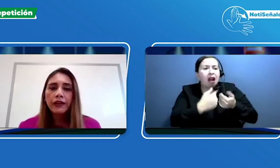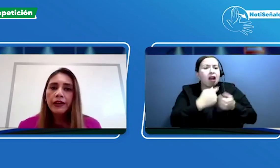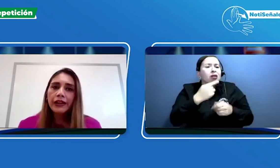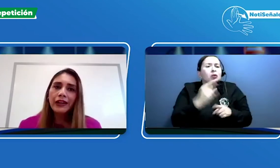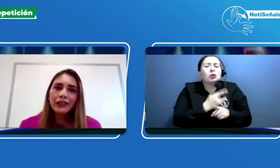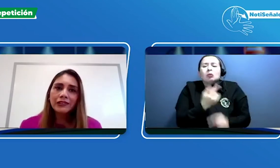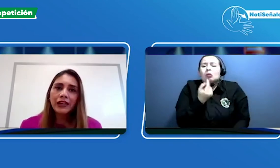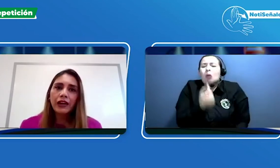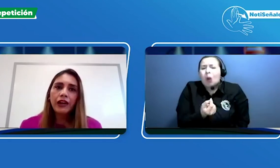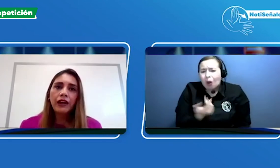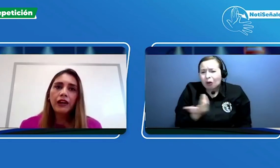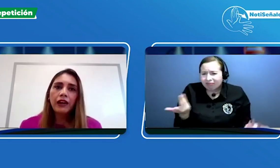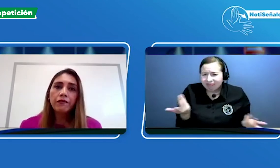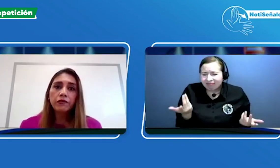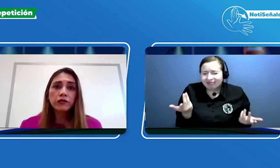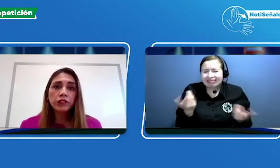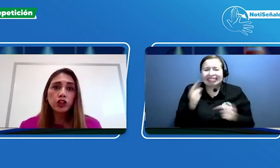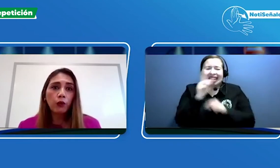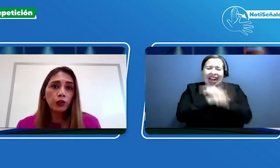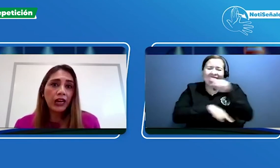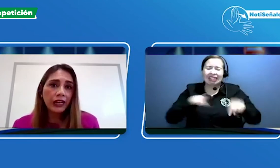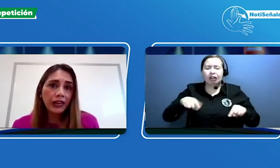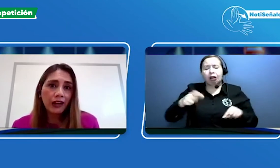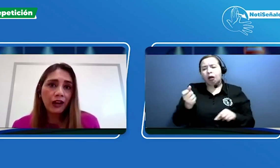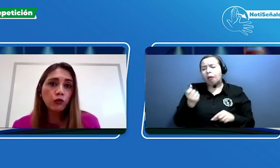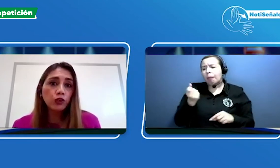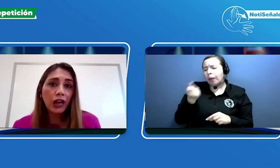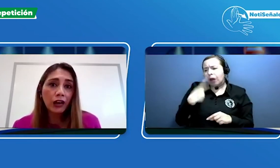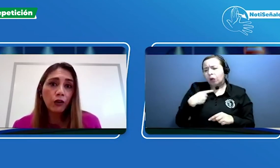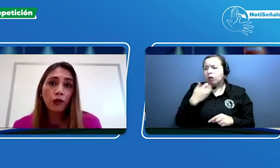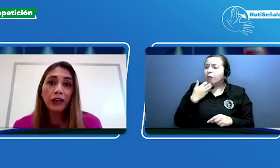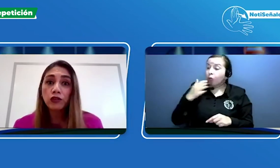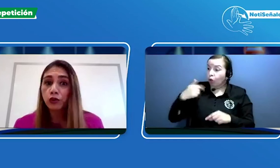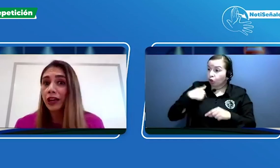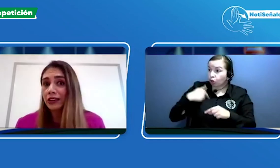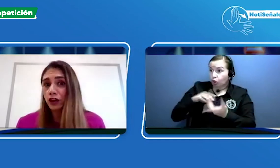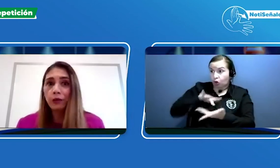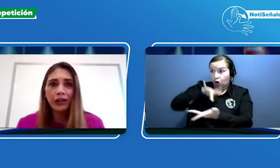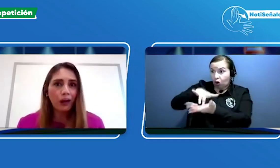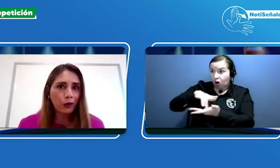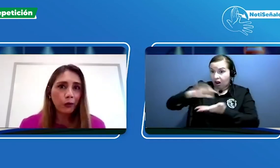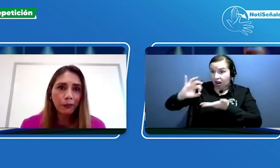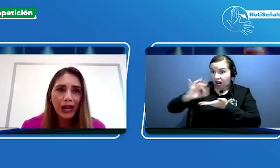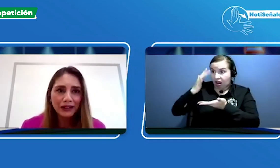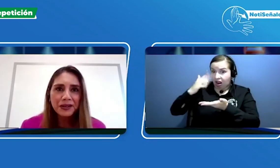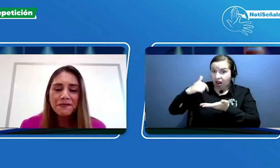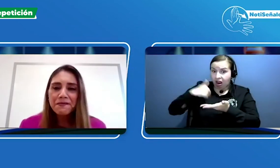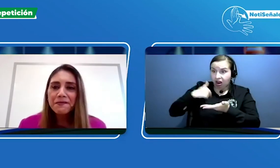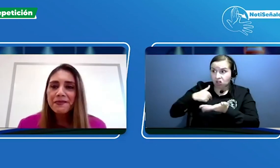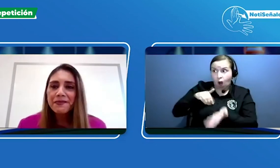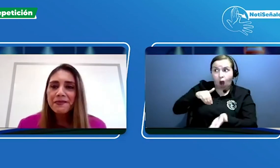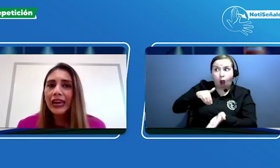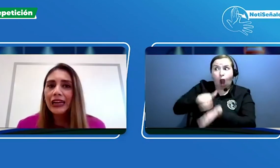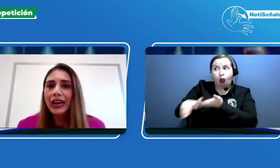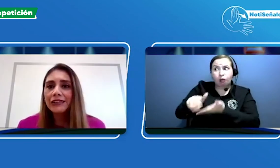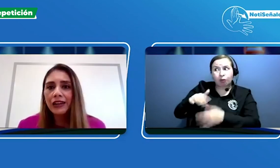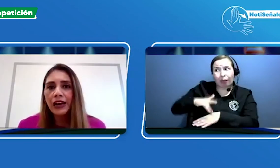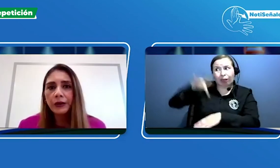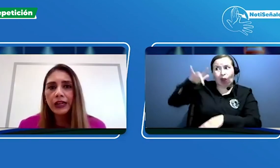que es que eh, si yo voy a ir a usarlo, estoy casi obligado a comprar. Eh, es claro que